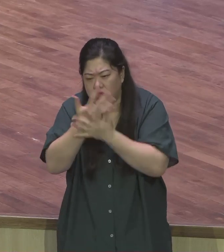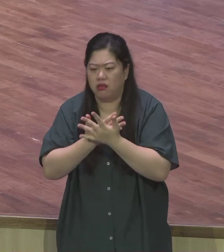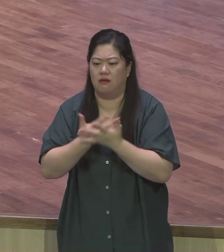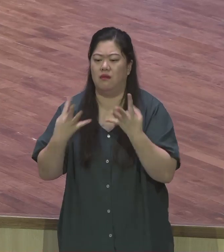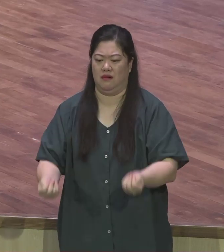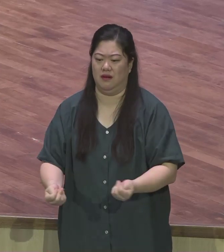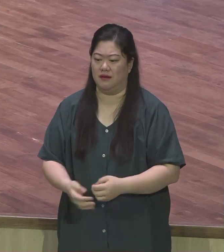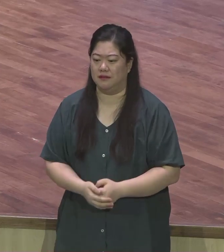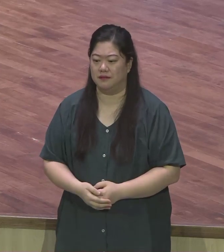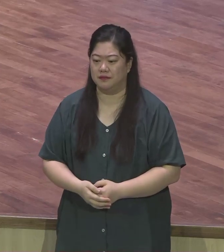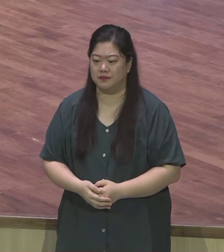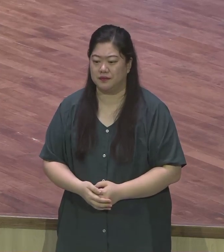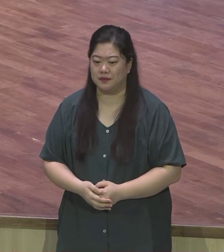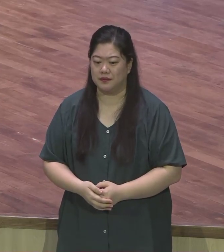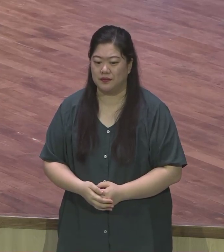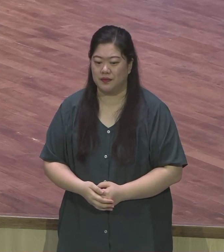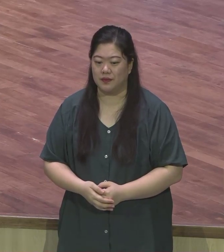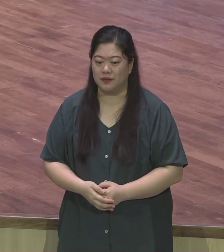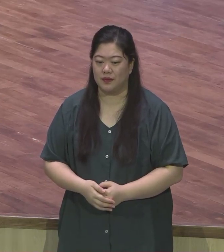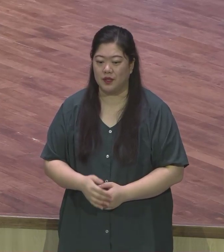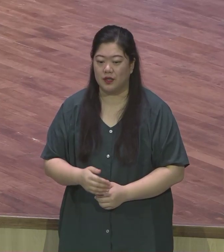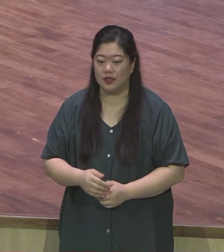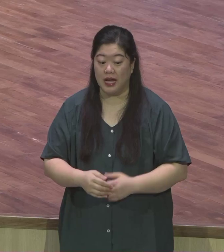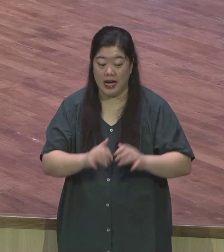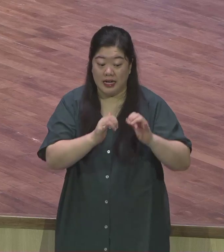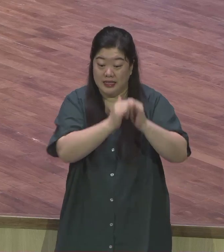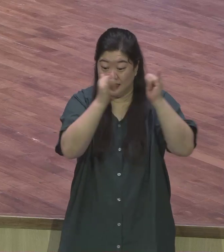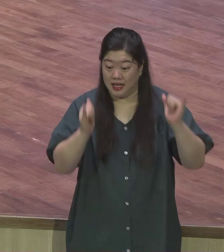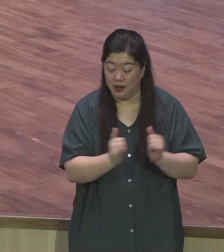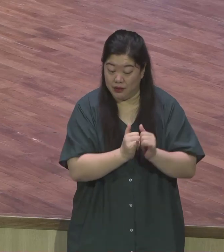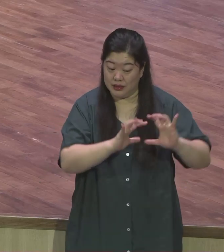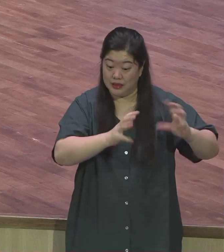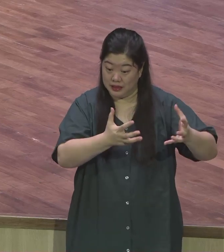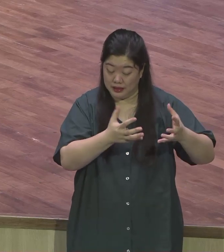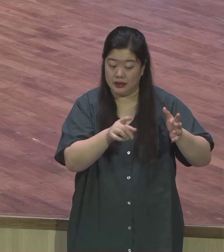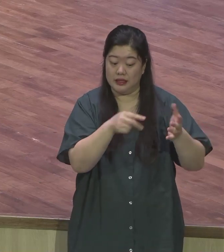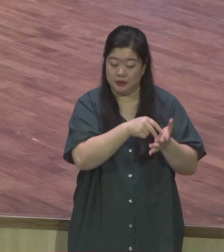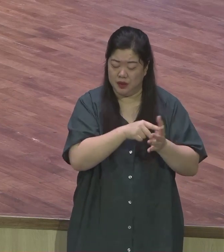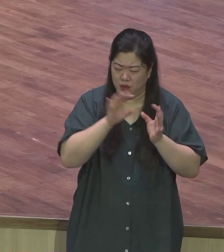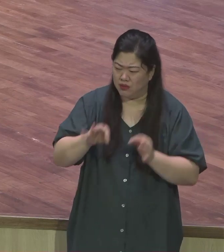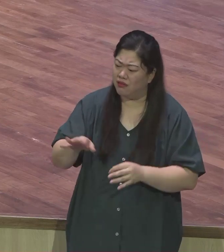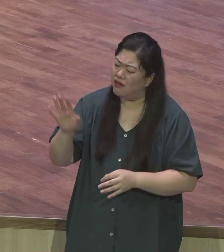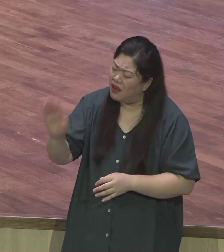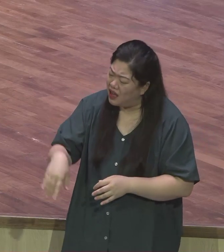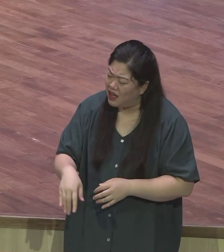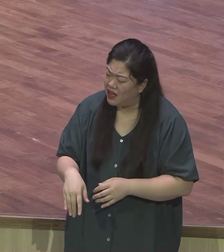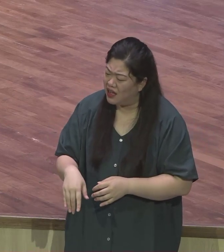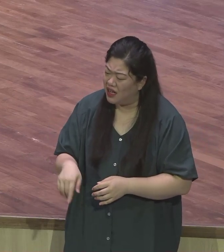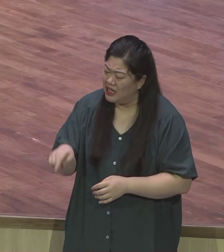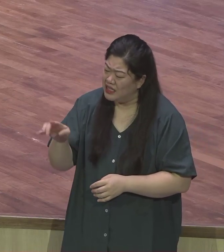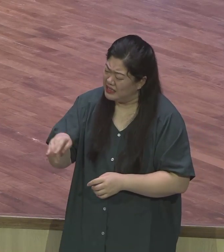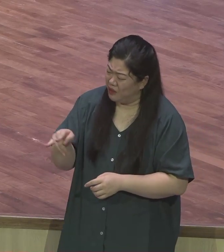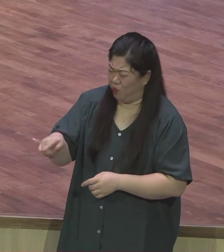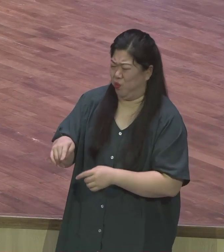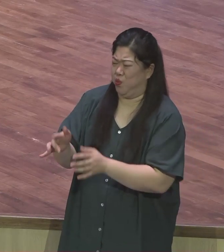합리적인 것 같고 이성적인 것 같지만 결과적으로 볼 때는 앞선 것 같지만 무너지는 발배탑과 같은 것입니다